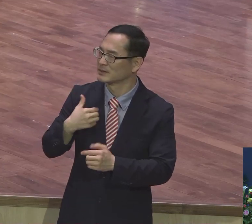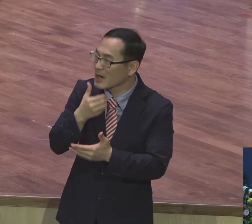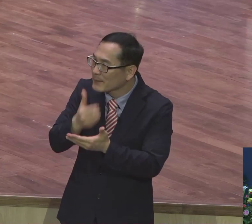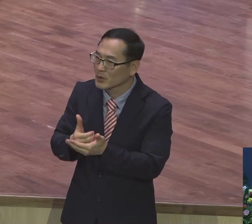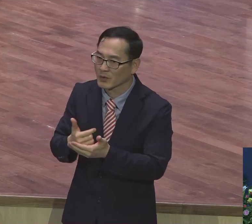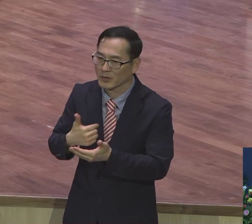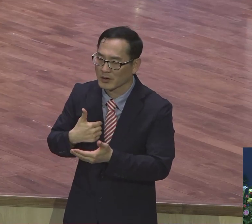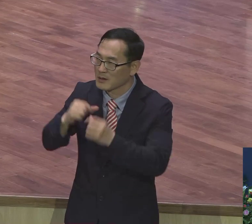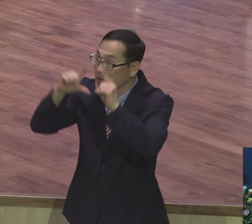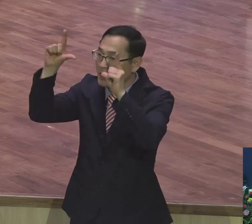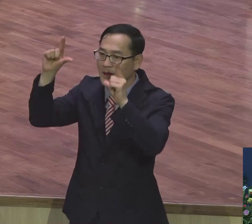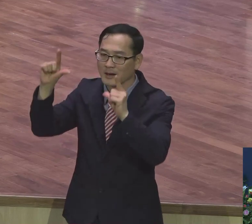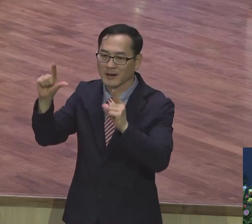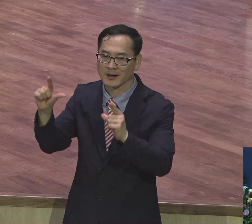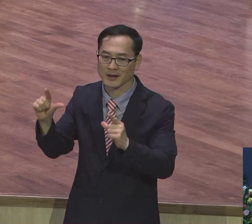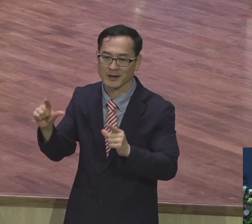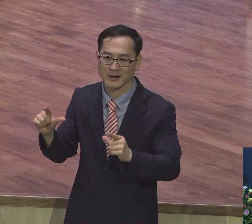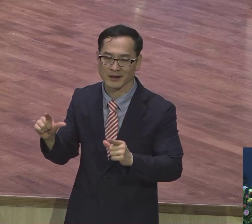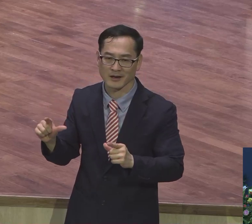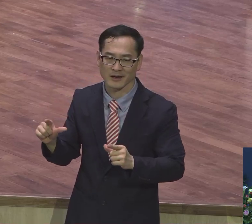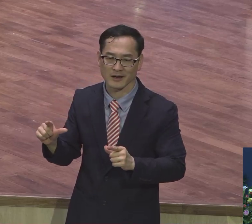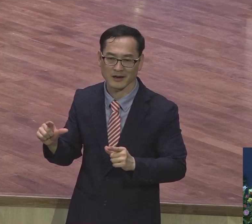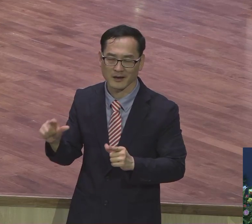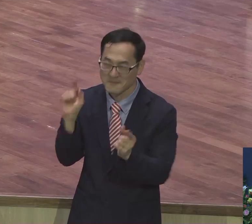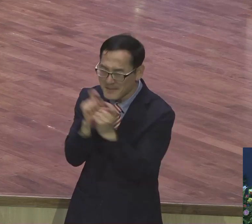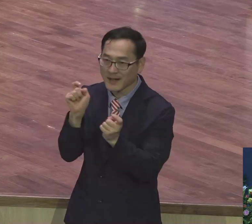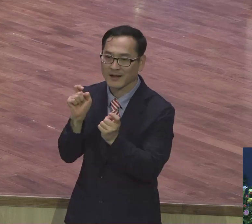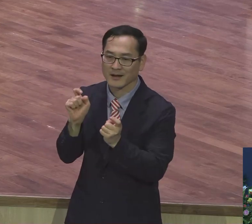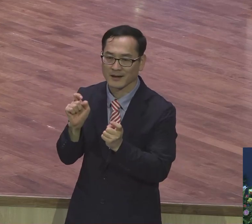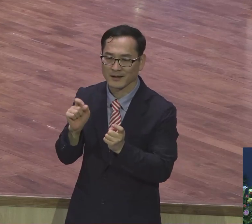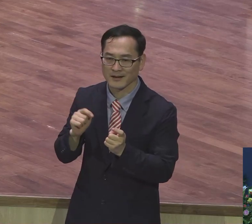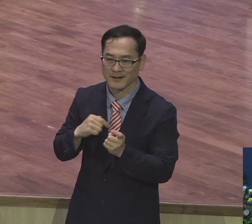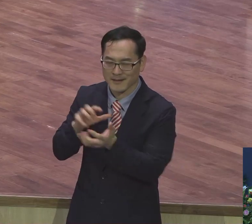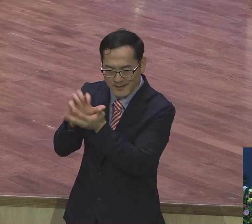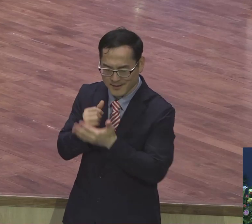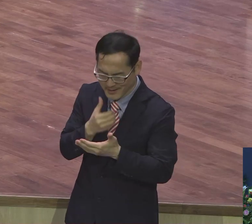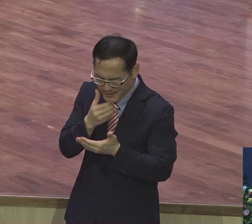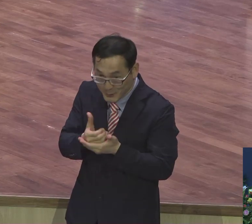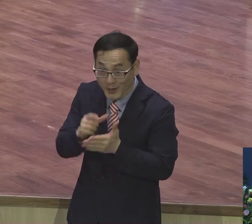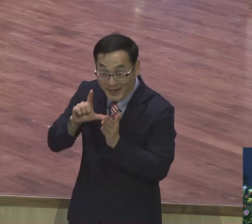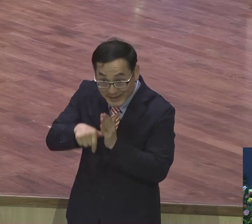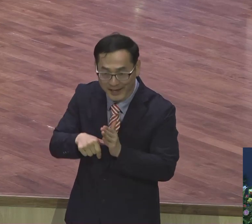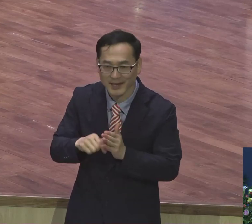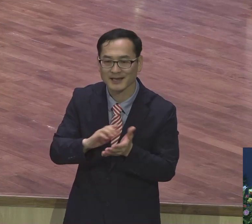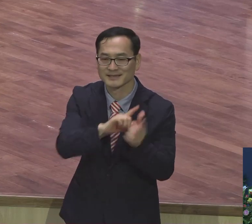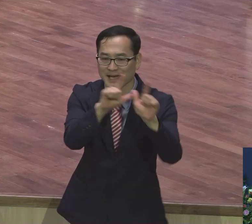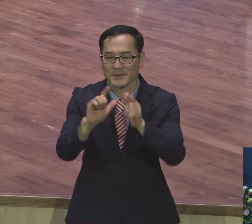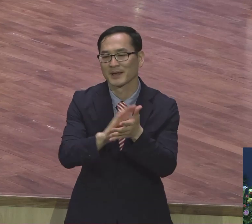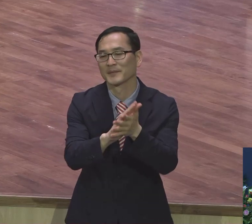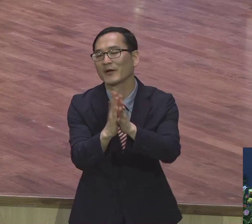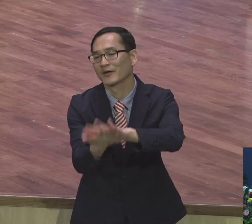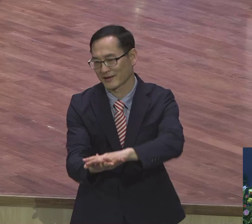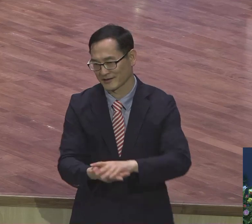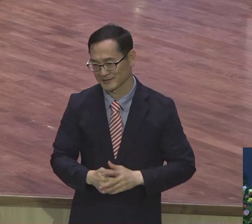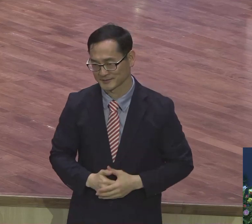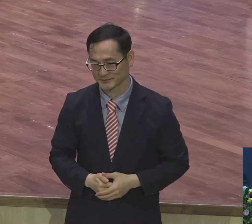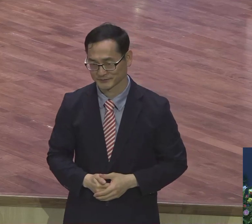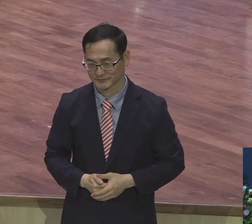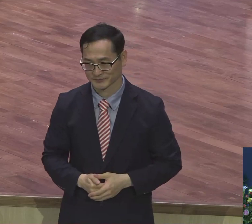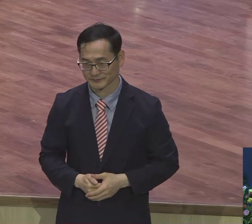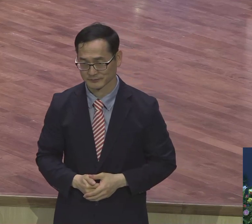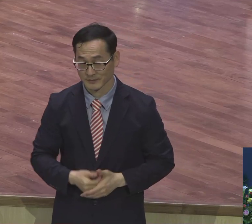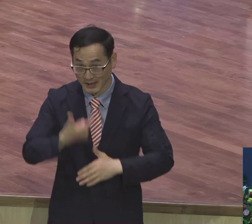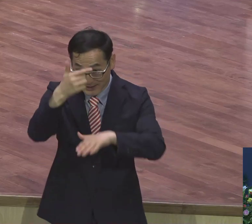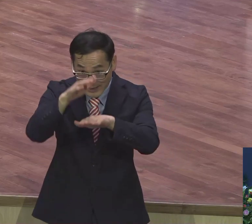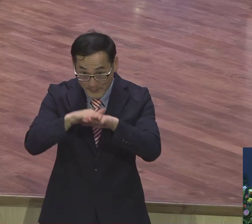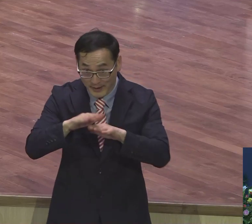하나님의 말씀이 내게 레마로 부딪힐 때 내 삶의 변화가 일어납니다. 그래서 여러분은요 예배